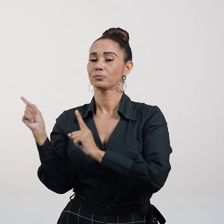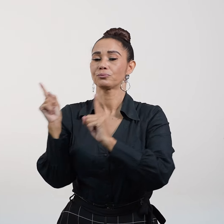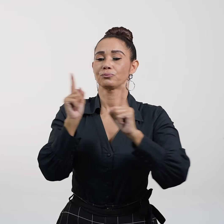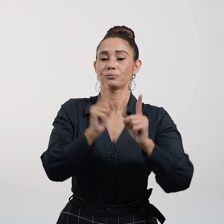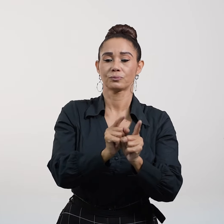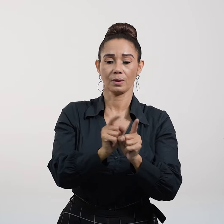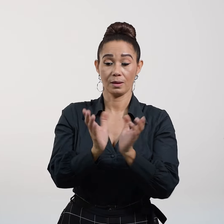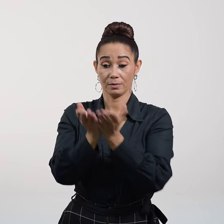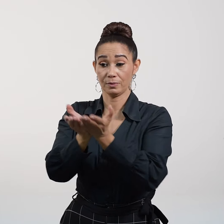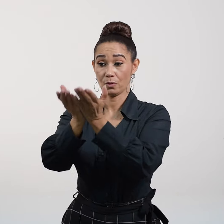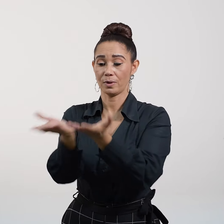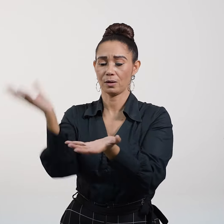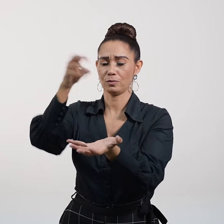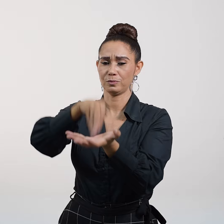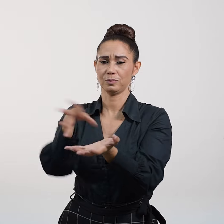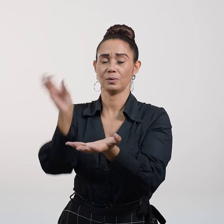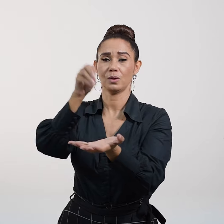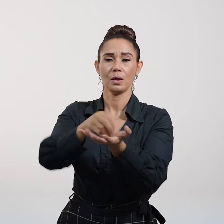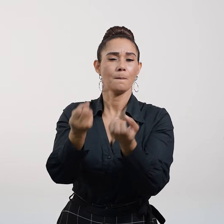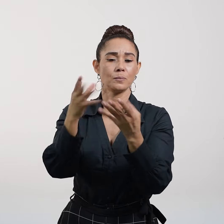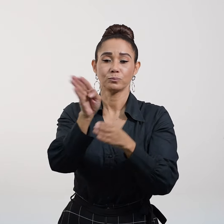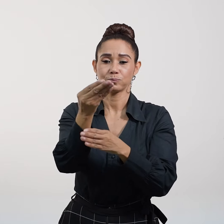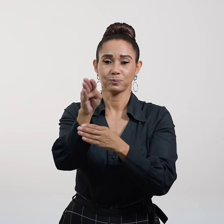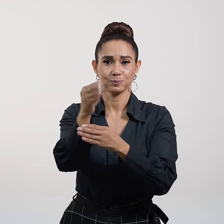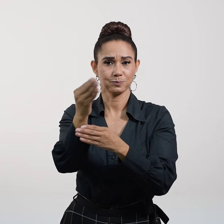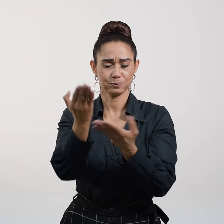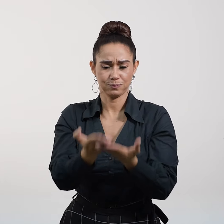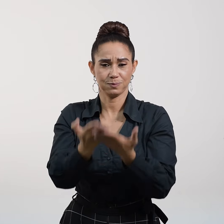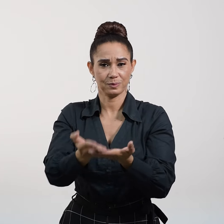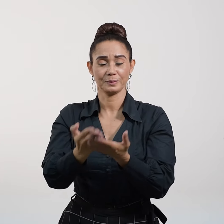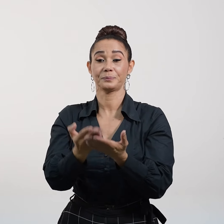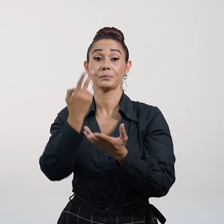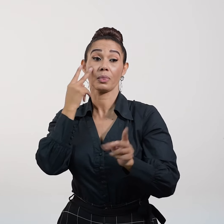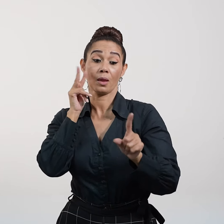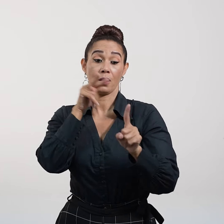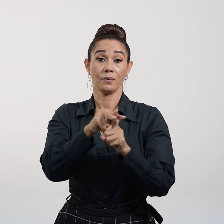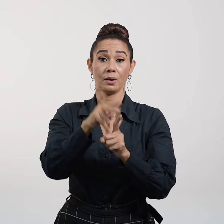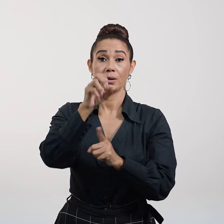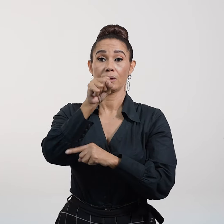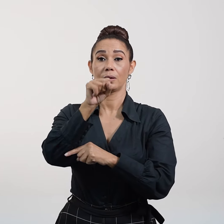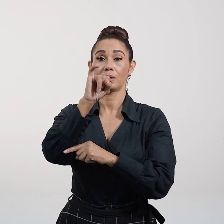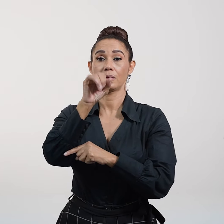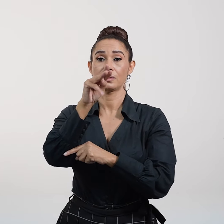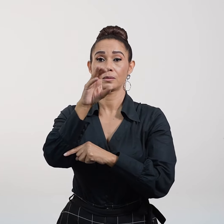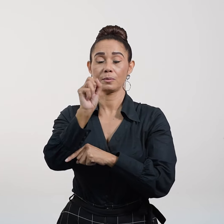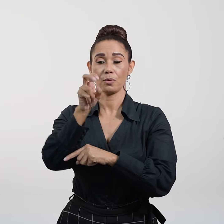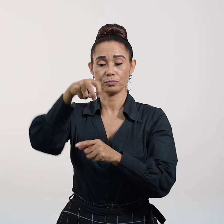llenaron las dos barcas, que casi se hundían. Al ver esto, Simón Pedro se arrojó a los pies de Jesús,